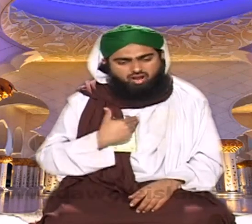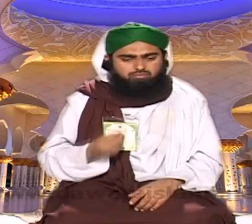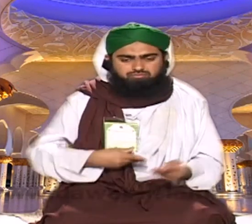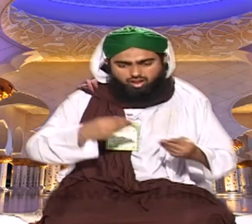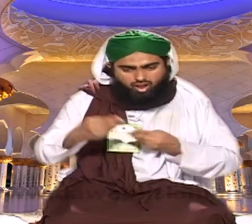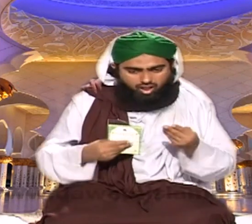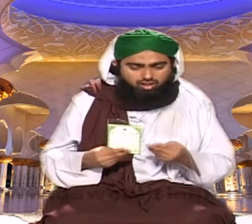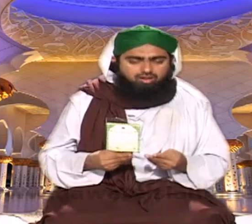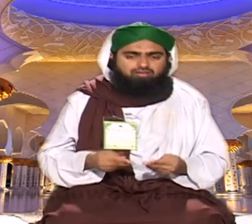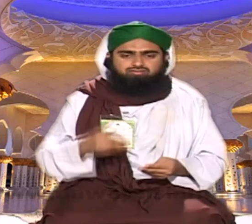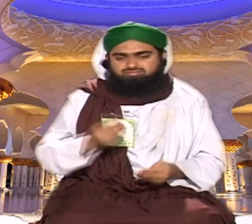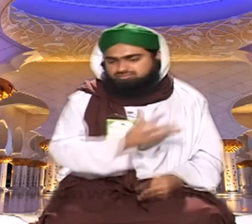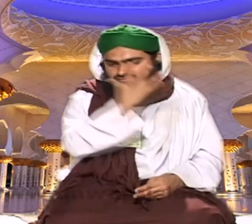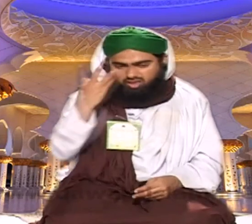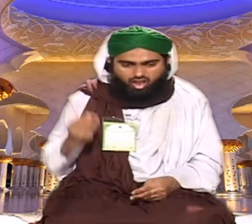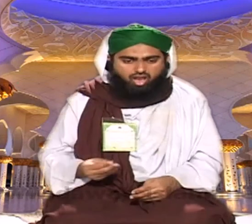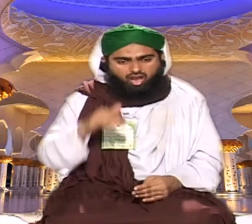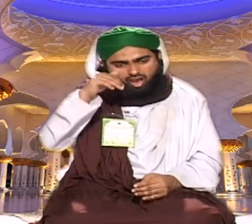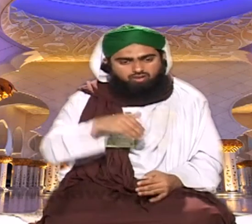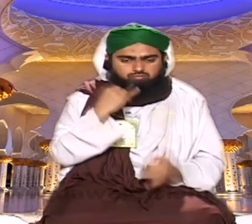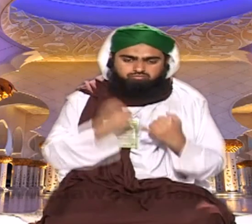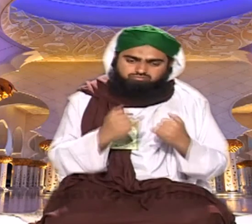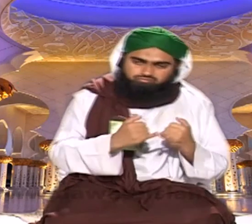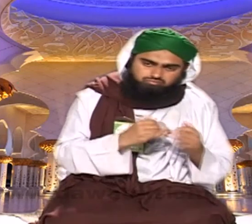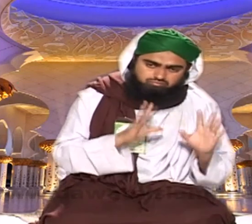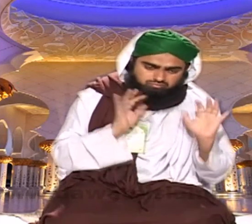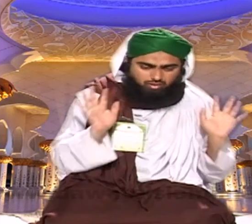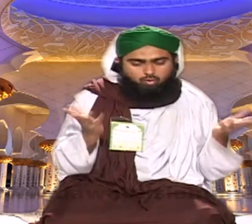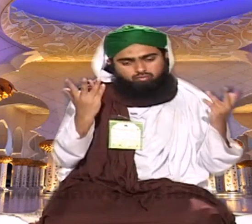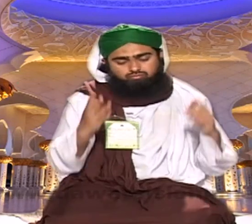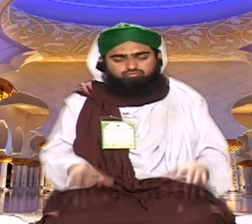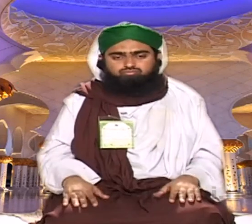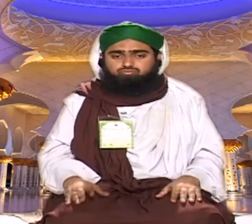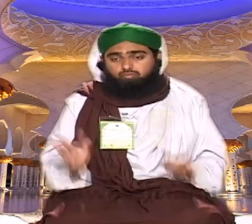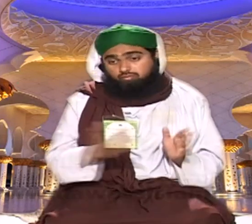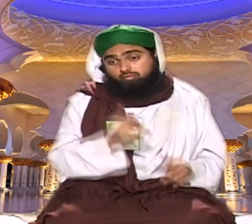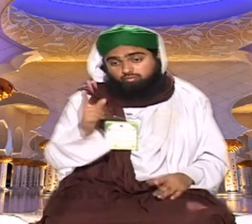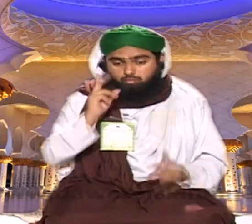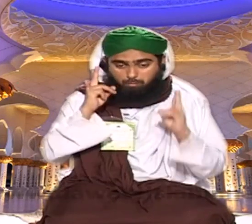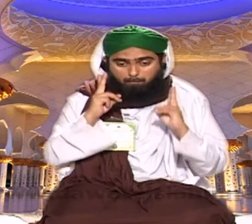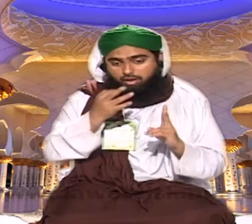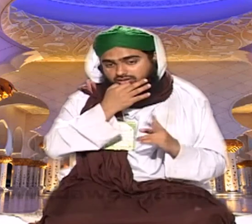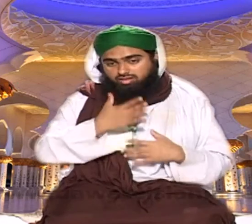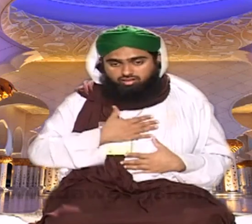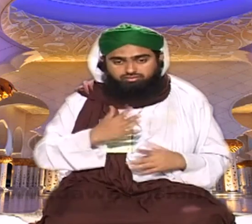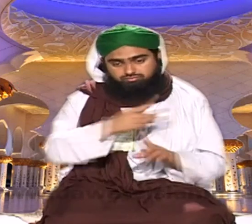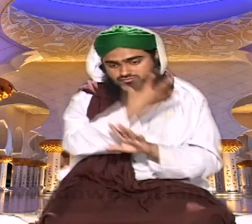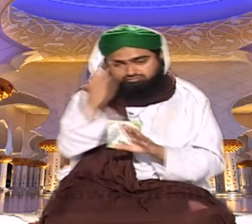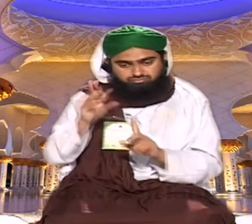روزی ہم سے زیادہ ساپ ہوتی ہے ہم لوگ تو پتہ نہیں کانو بار میں دن بھر میں کتنے الٹے سیدھے کام کر لیتے ہیں